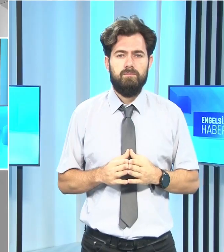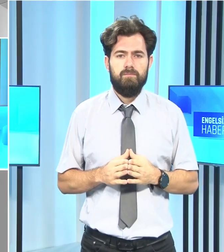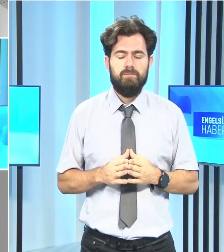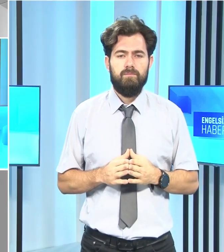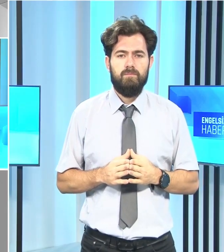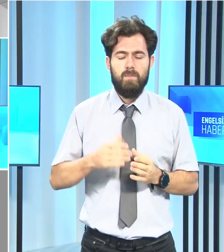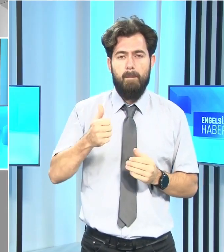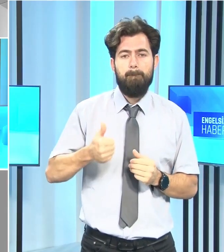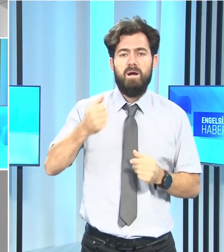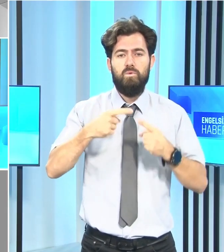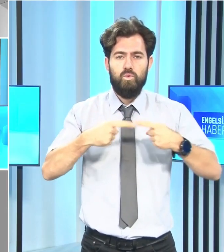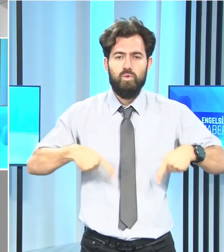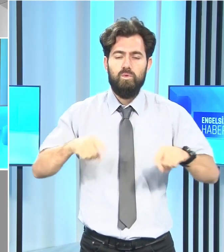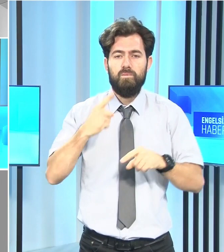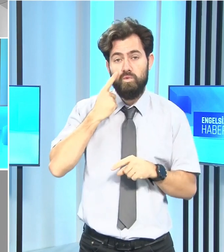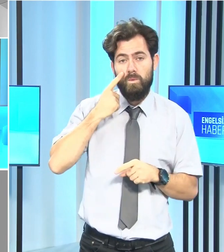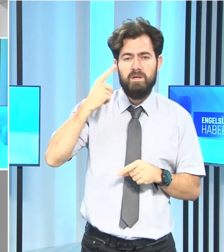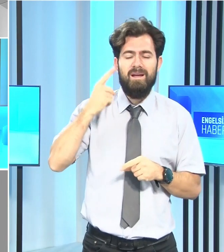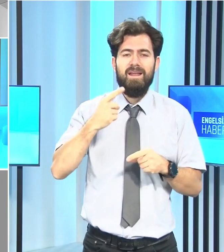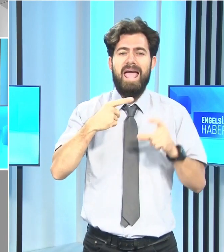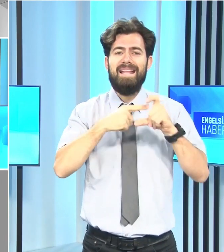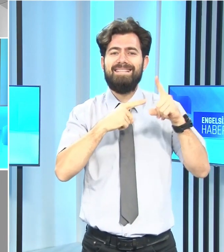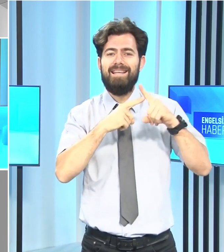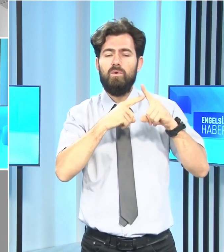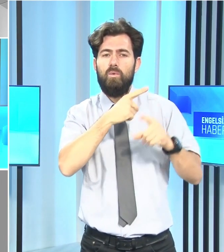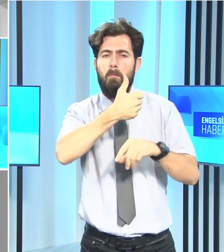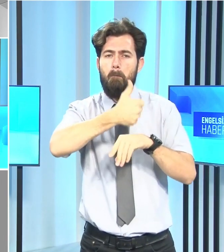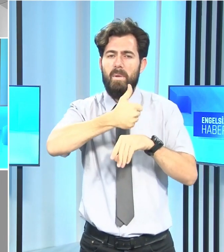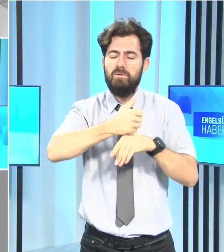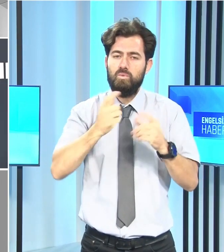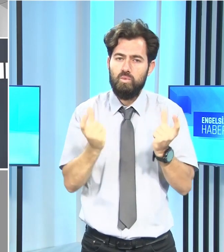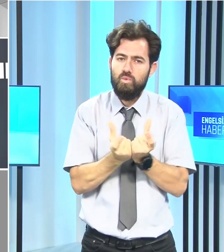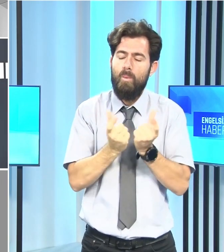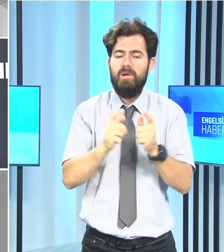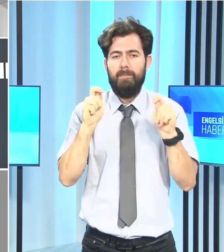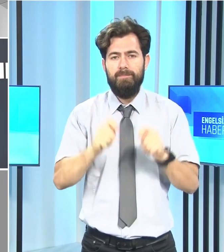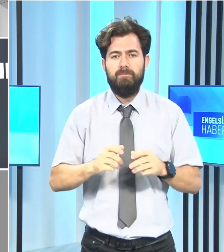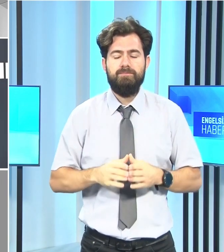Bakanlar Kurulu Cumhurbaşkanı Ersin Tatar Başkanlığı'nda toplandı.